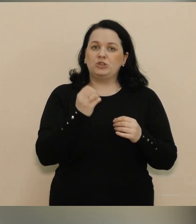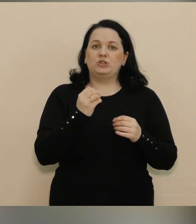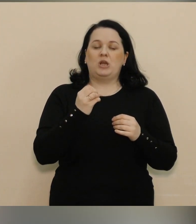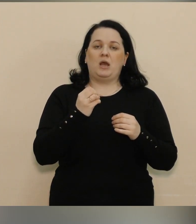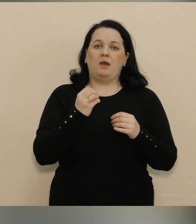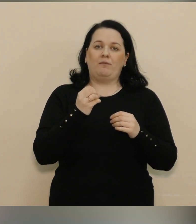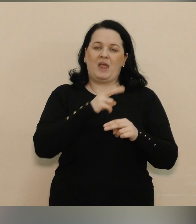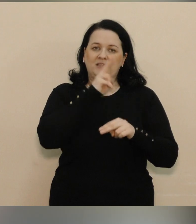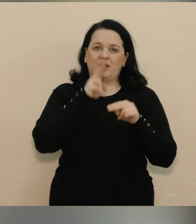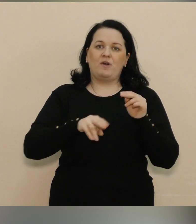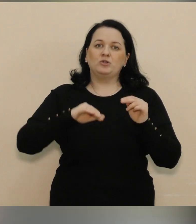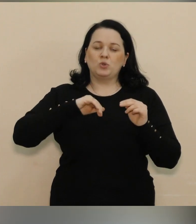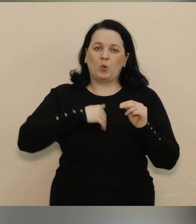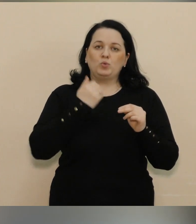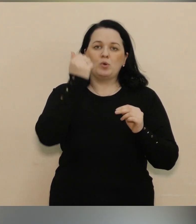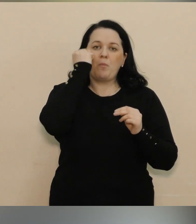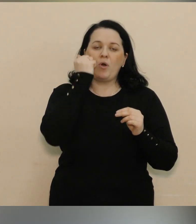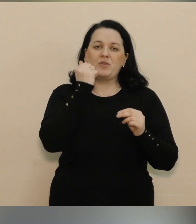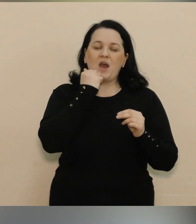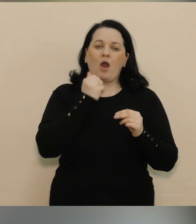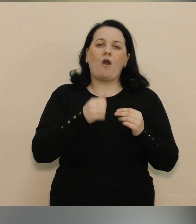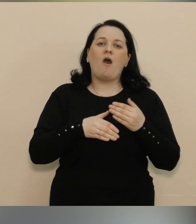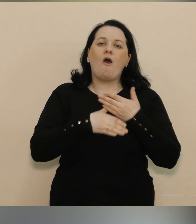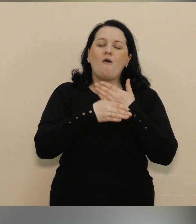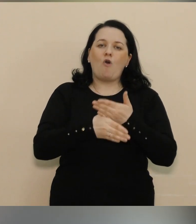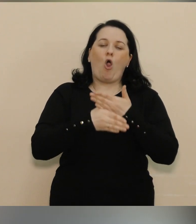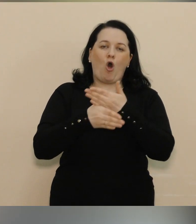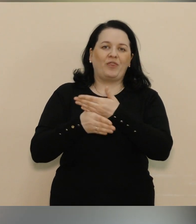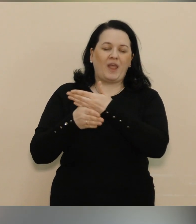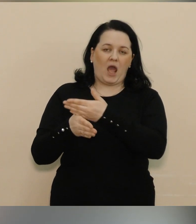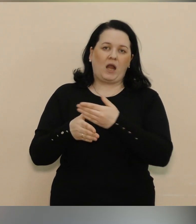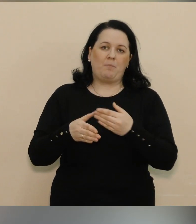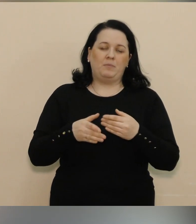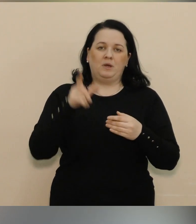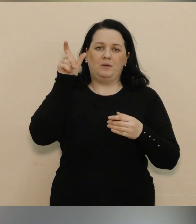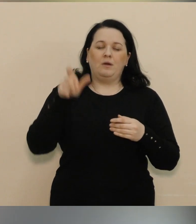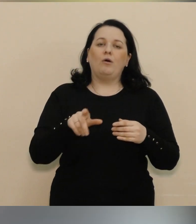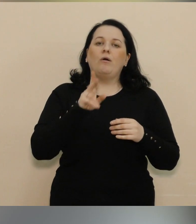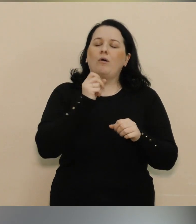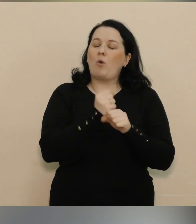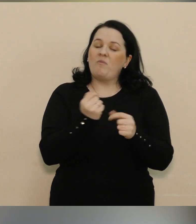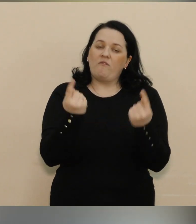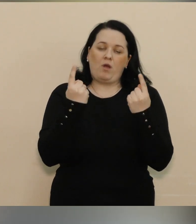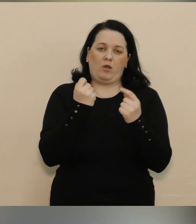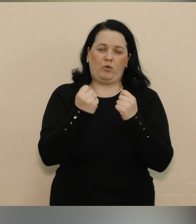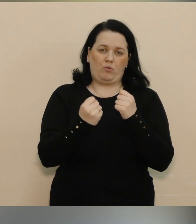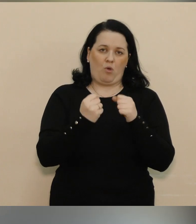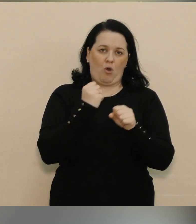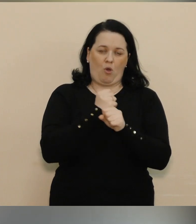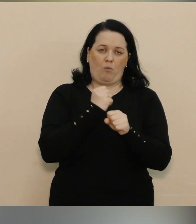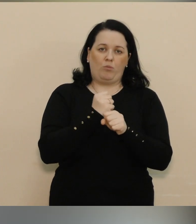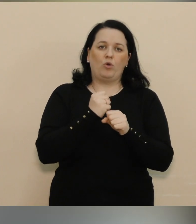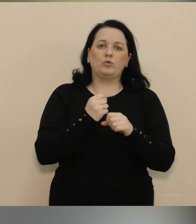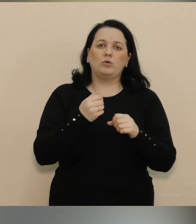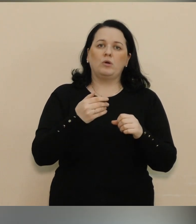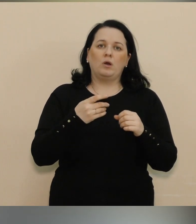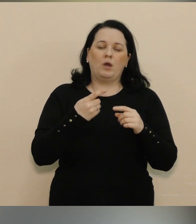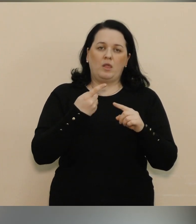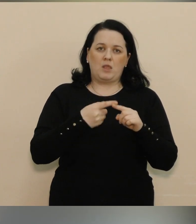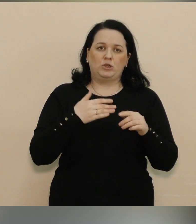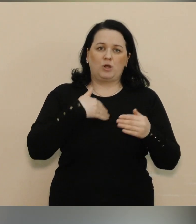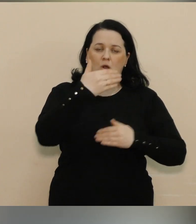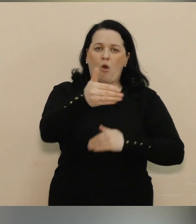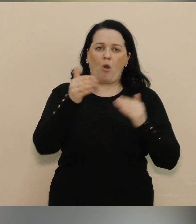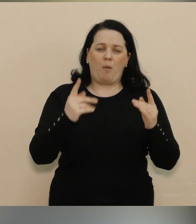на завершення хочу ще раз подякувати волонтерам, подякувати всім. Ми робимо велику роботу, колосально. Чергові наші партії допомоги